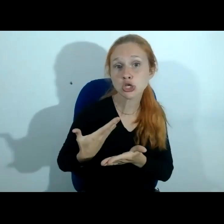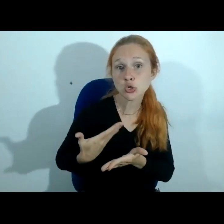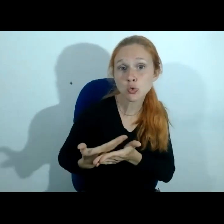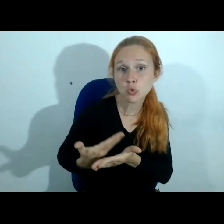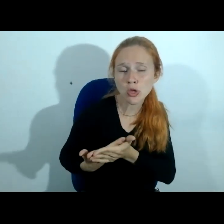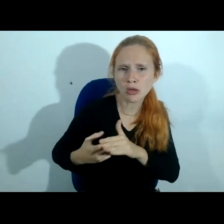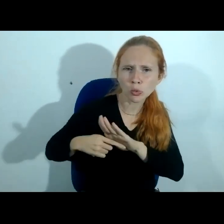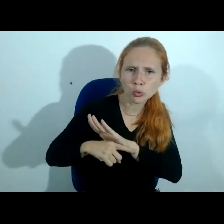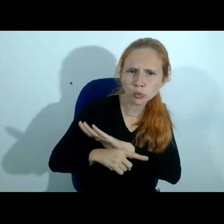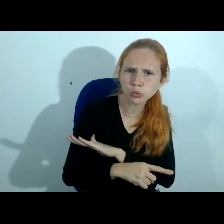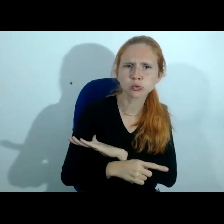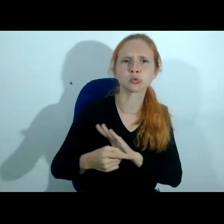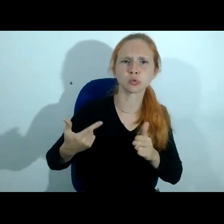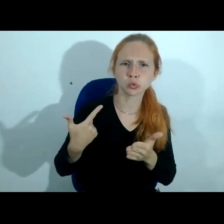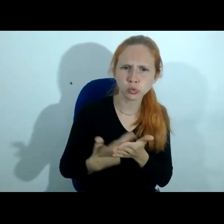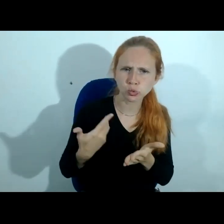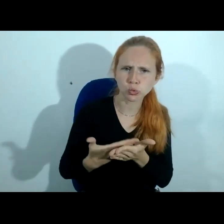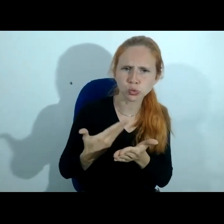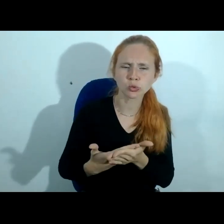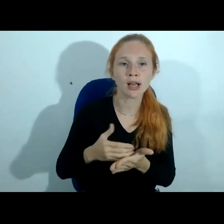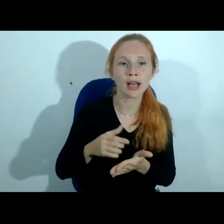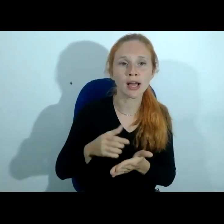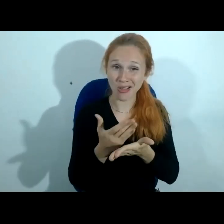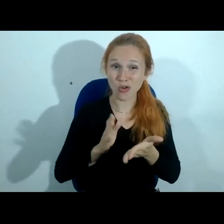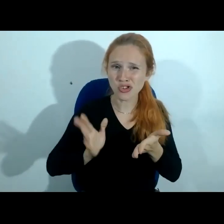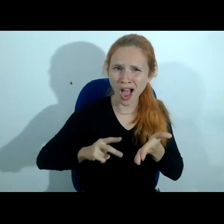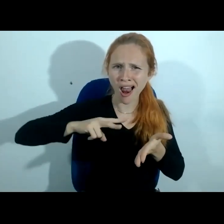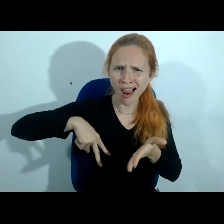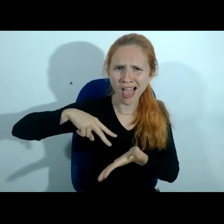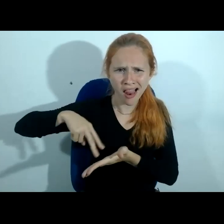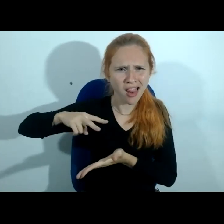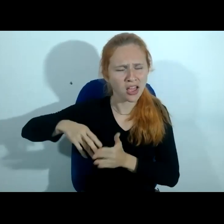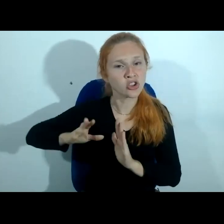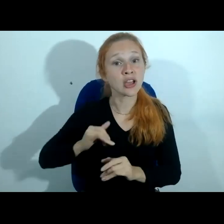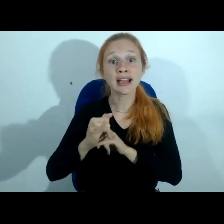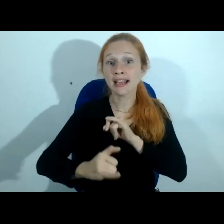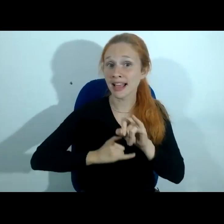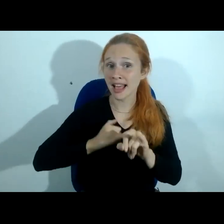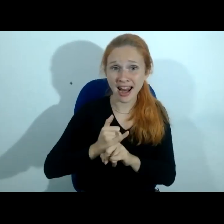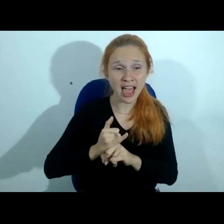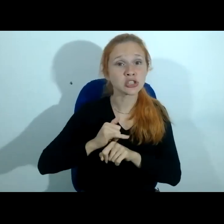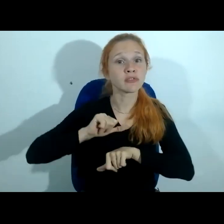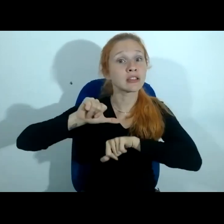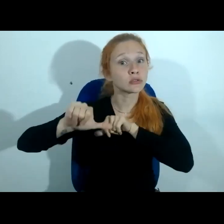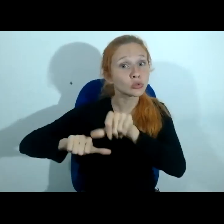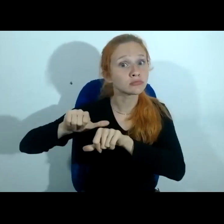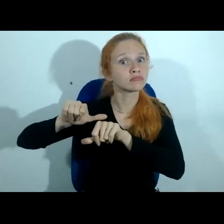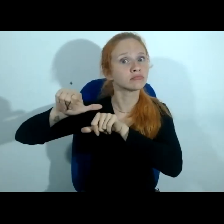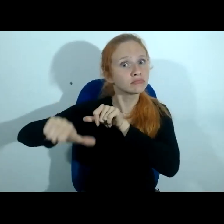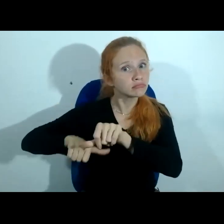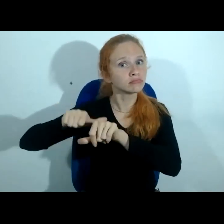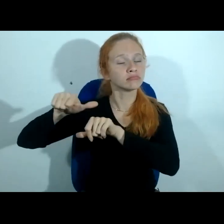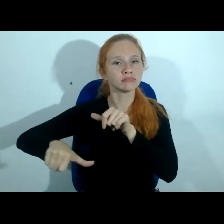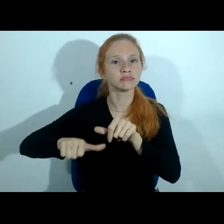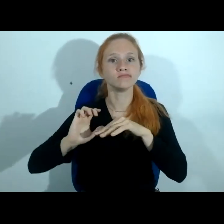reestudada eu vejo que esse livro ele vai ganhar várias edições porque na verdade a internet ela vai sempre atualizando as